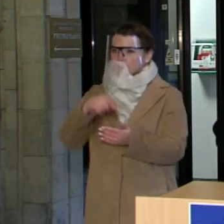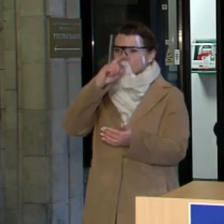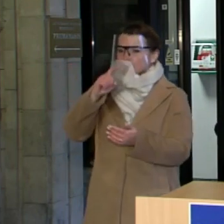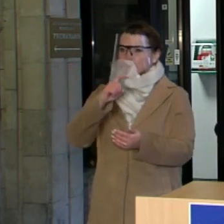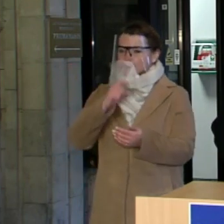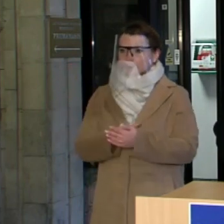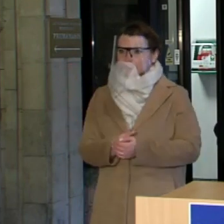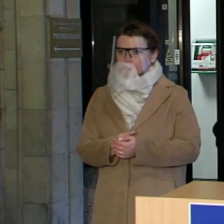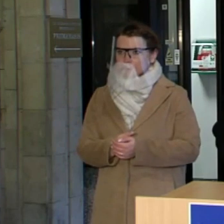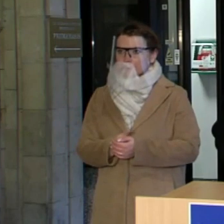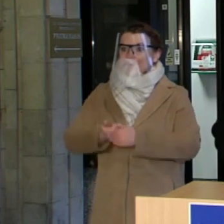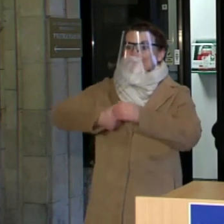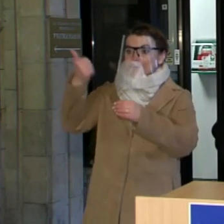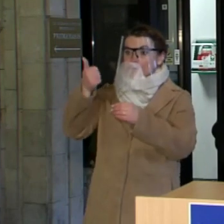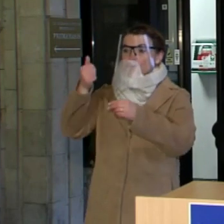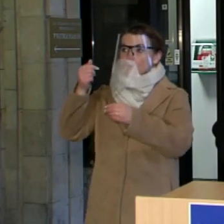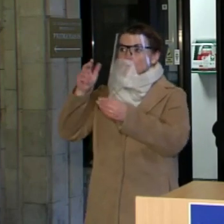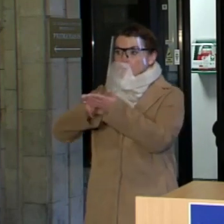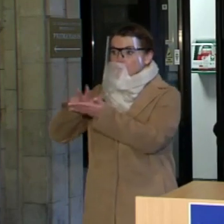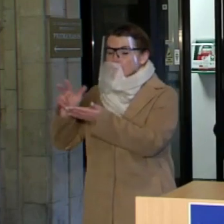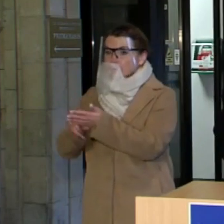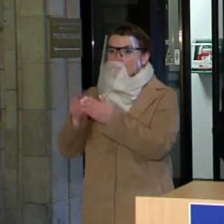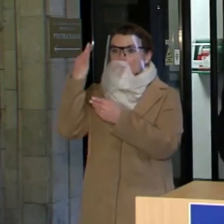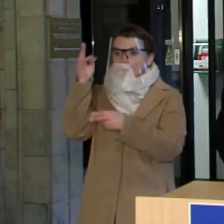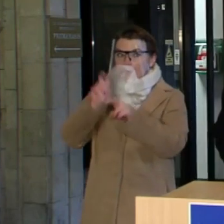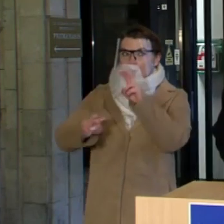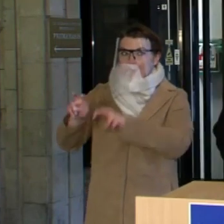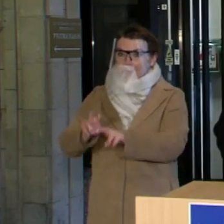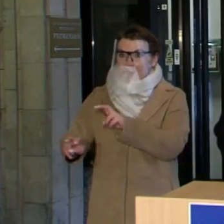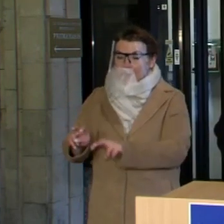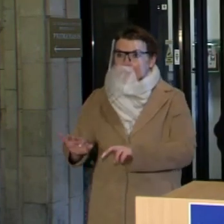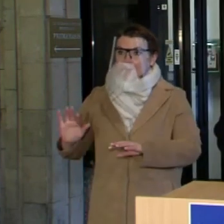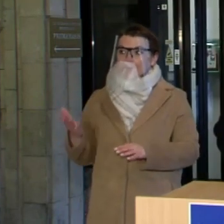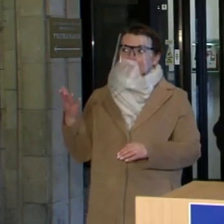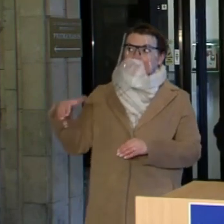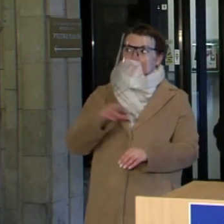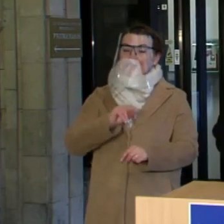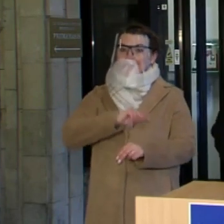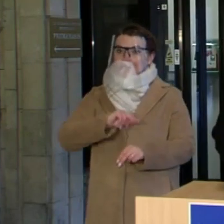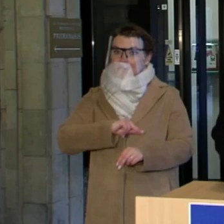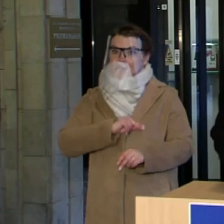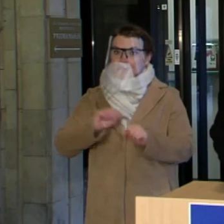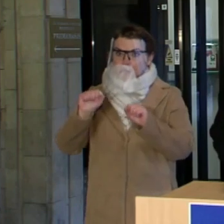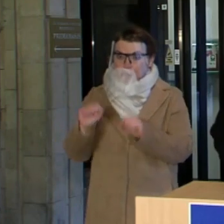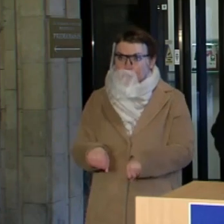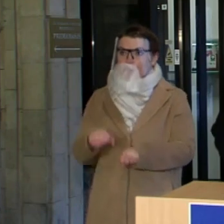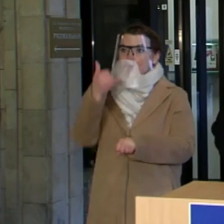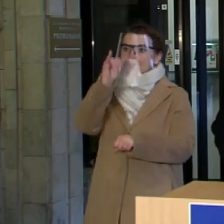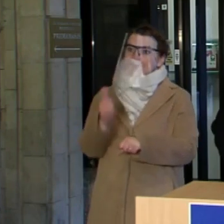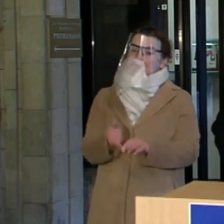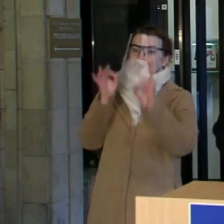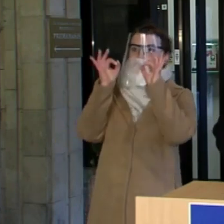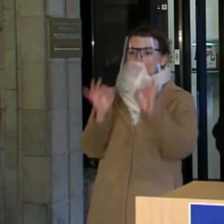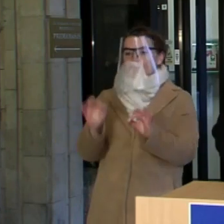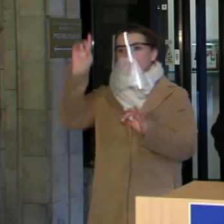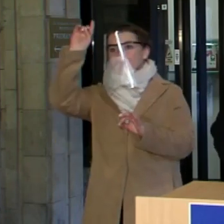būdų, kaip tuos sprendimus priimti. Jeigu visi galime dirbti tam tikromis ypatingomis sąlygomis,